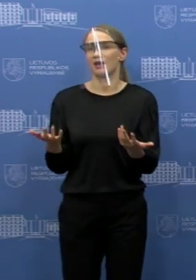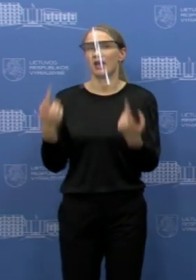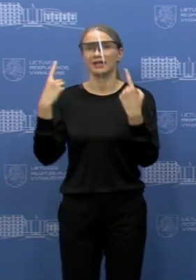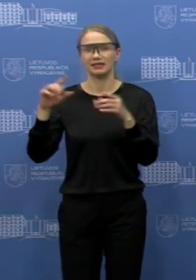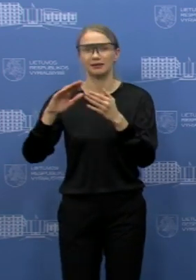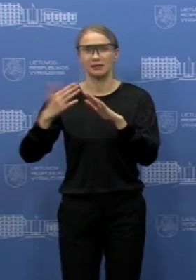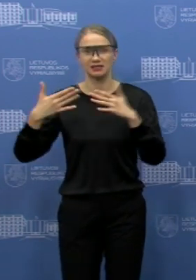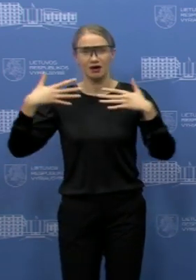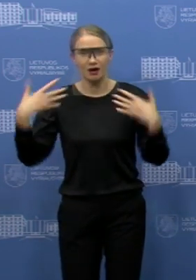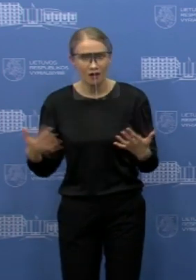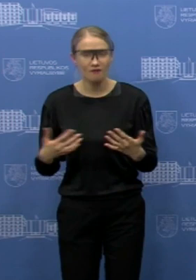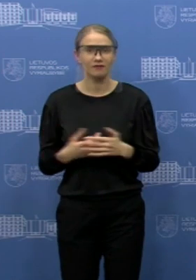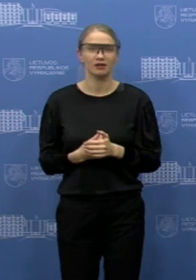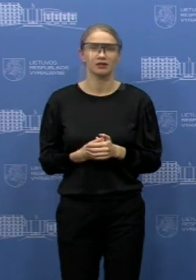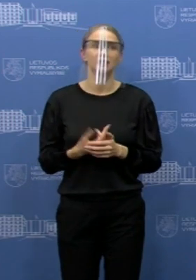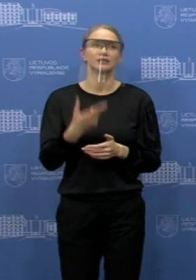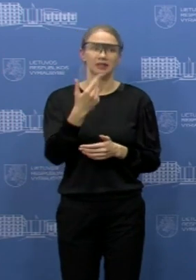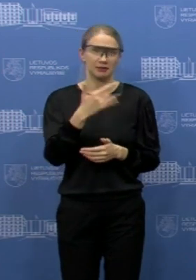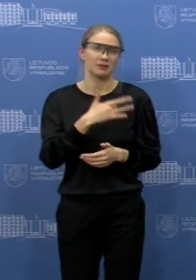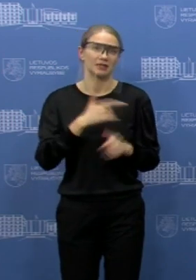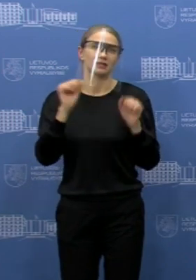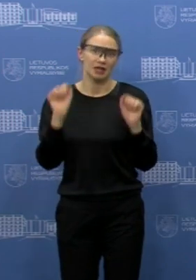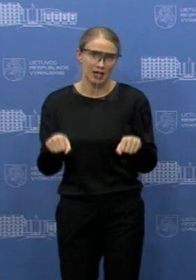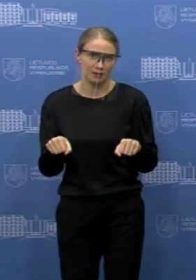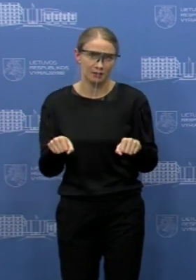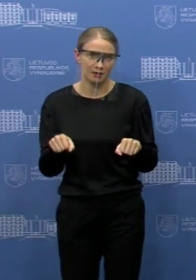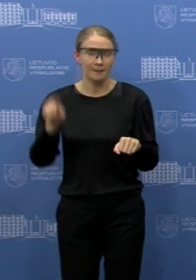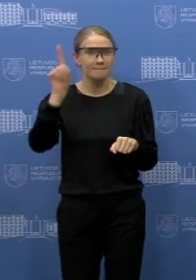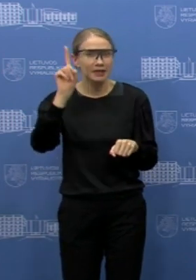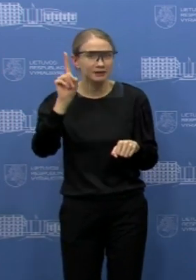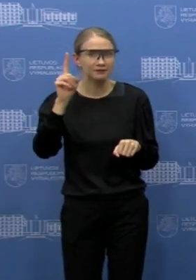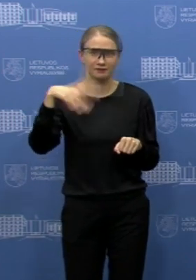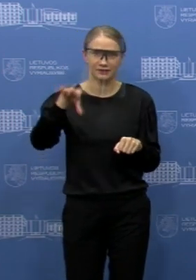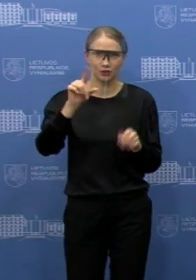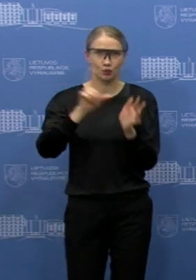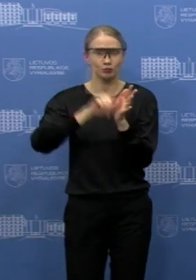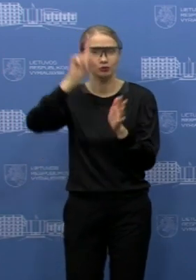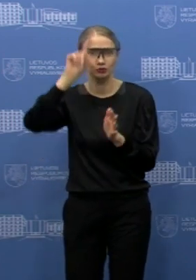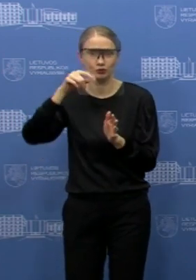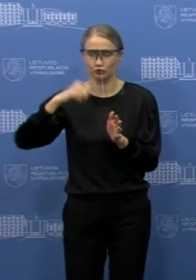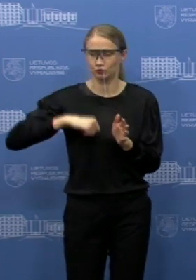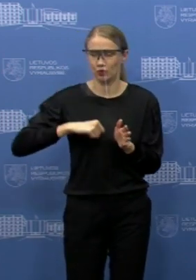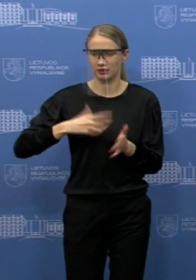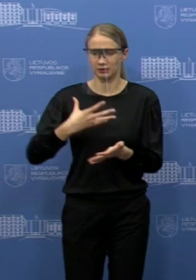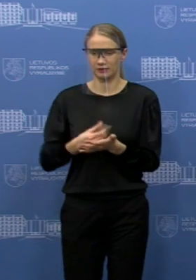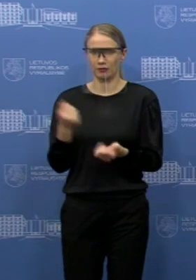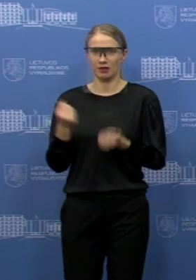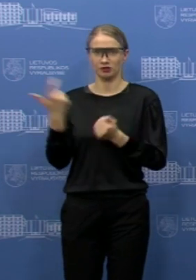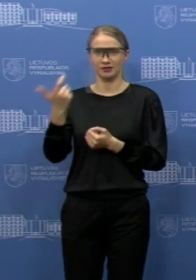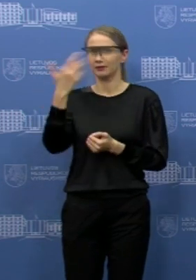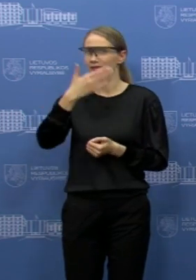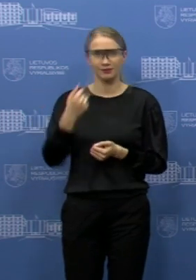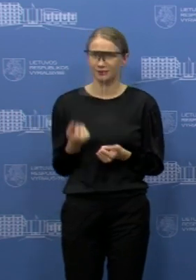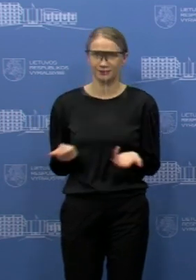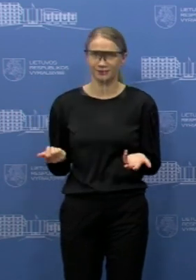didesnį miestą, tai gal ir gali būti toks sprendimas, bet turėkim galvoje, kad tikrai ne visi žmonės turi asmeninį transportą, ne